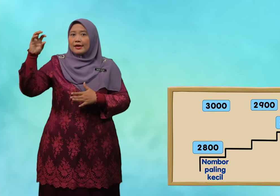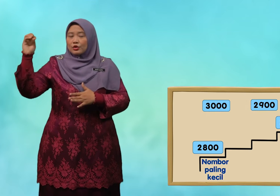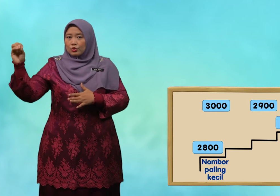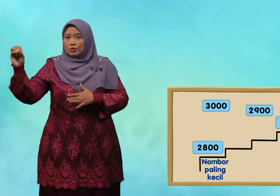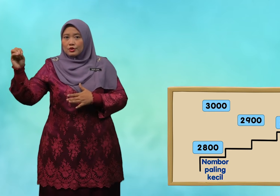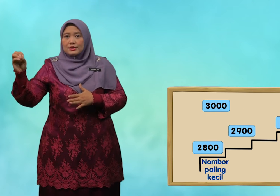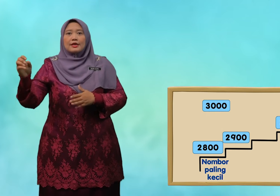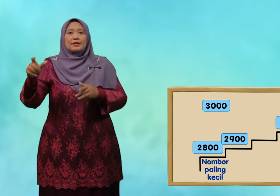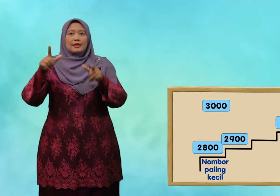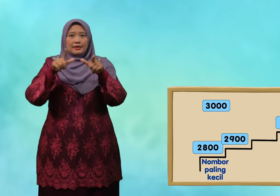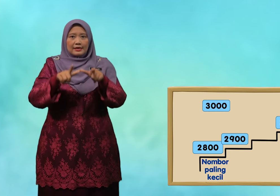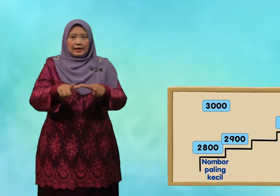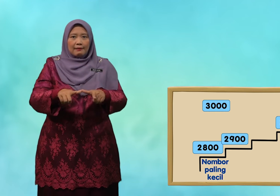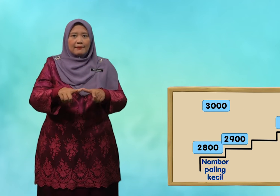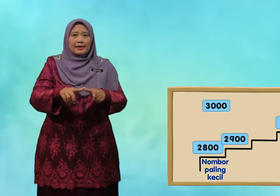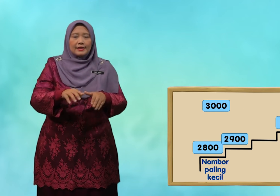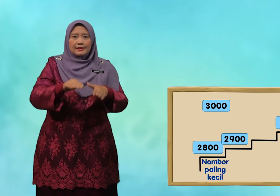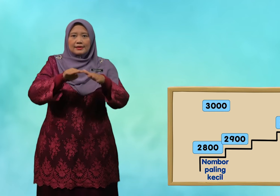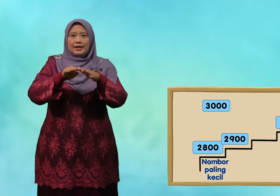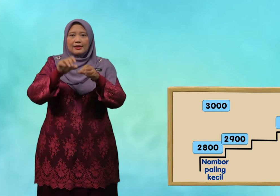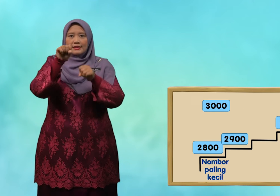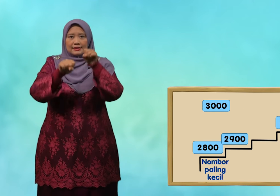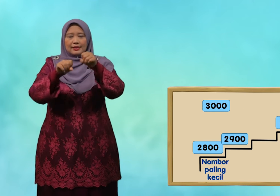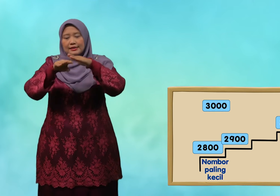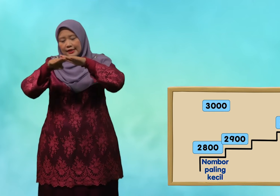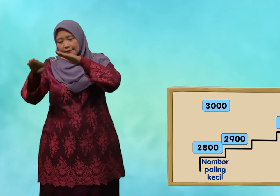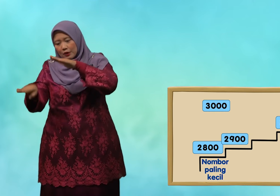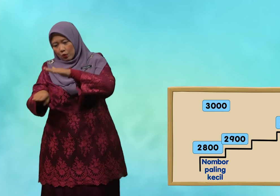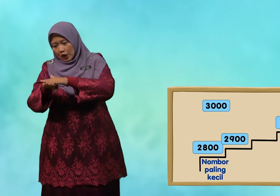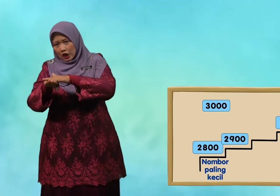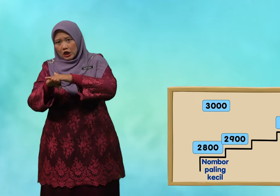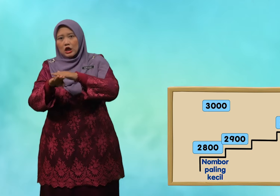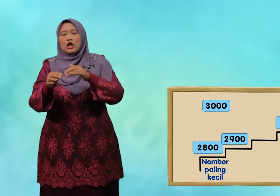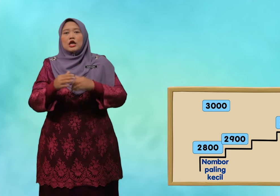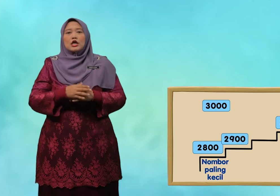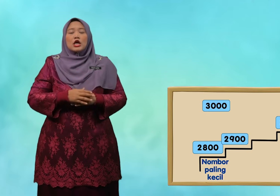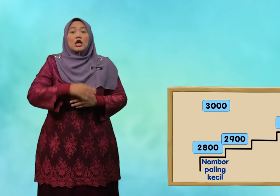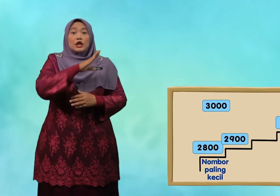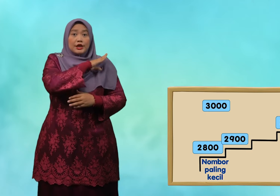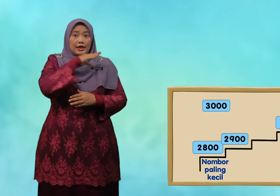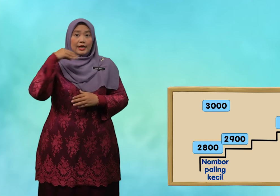terletak pada tangga di bawah dan